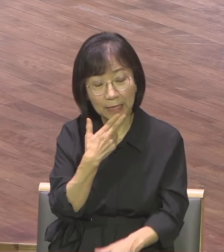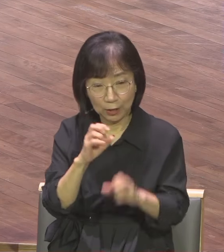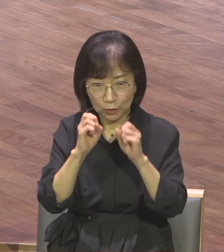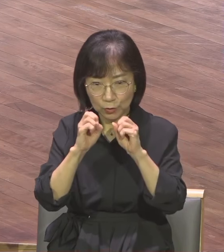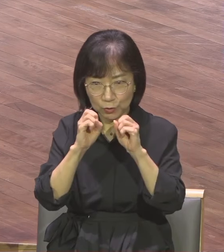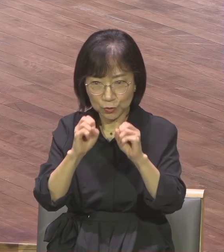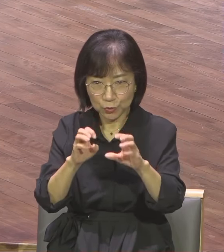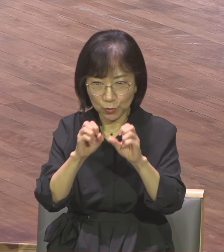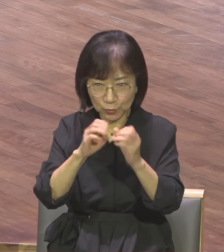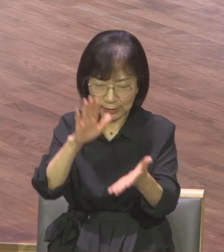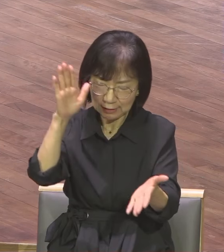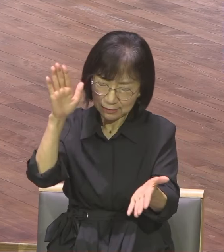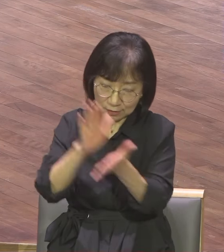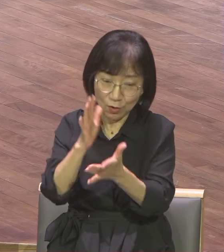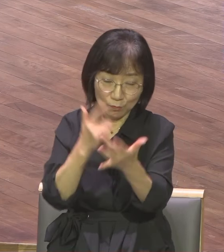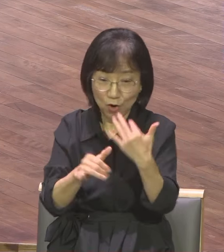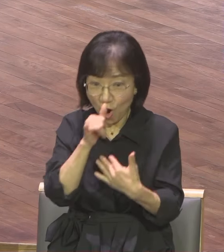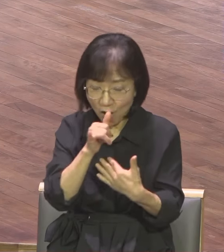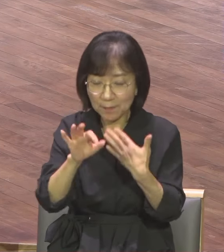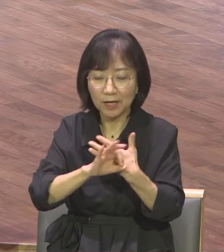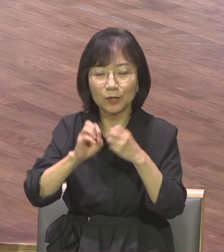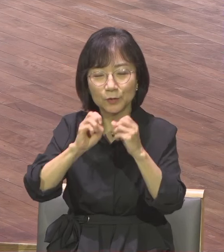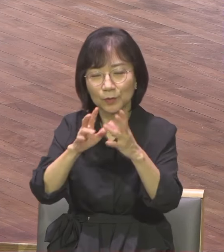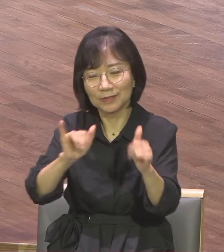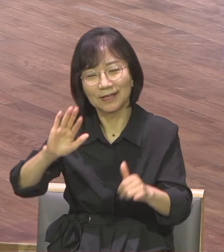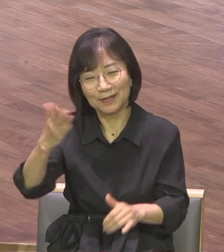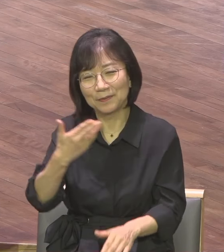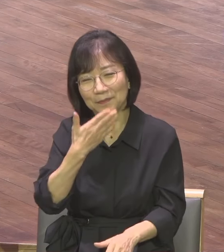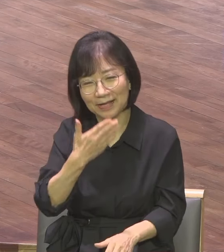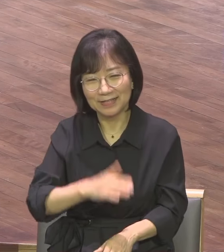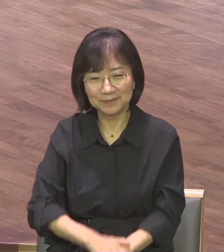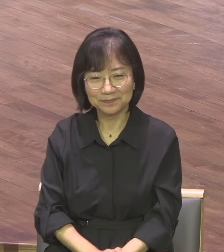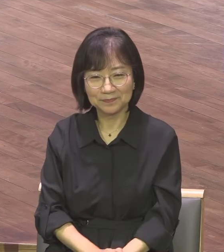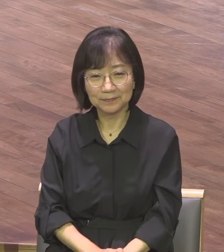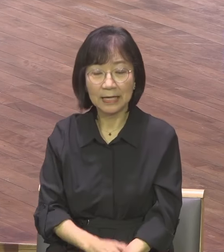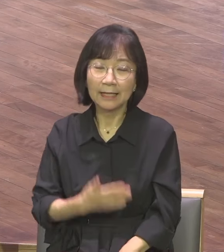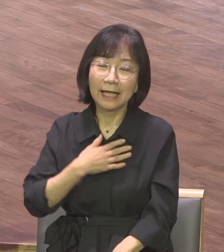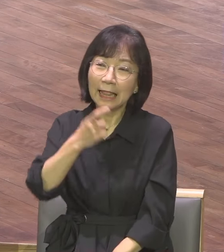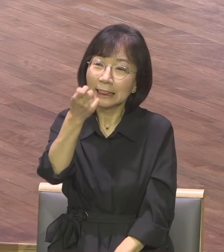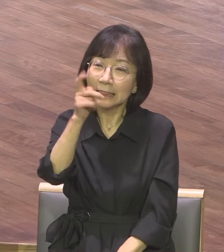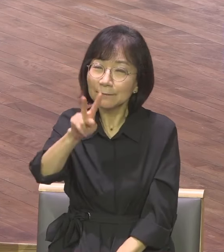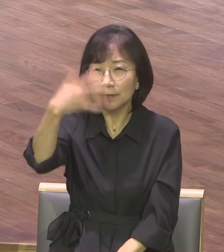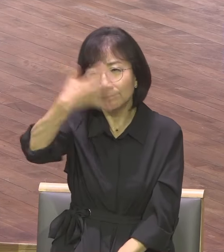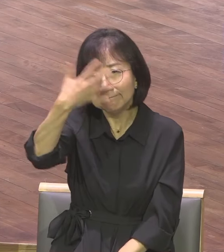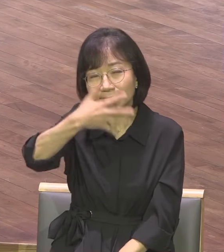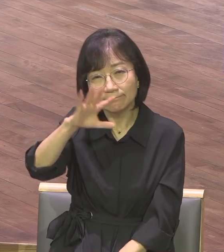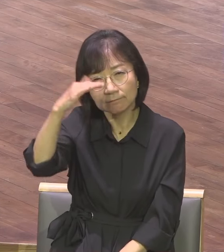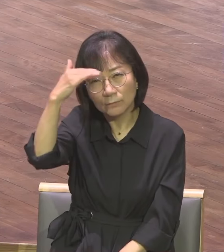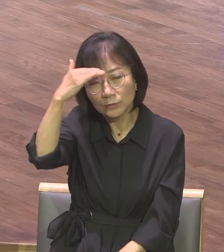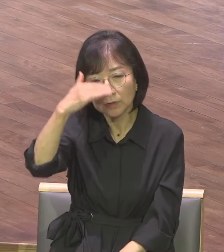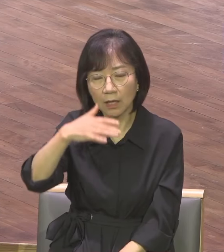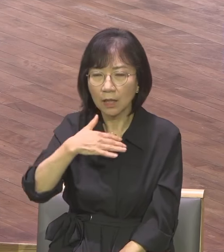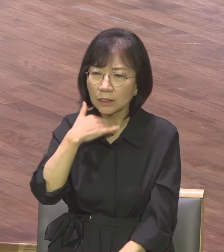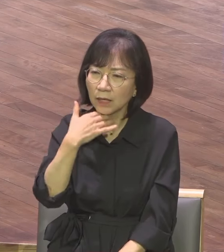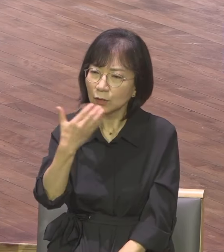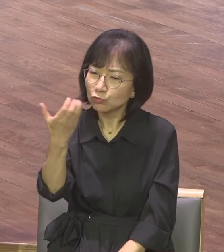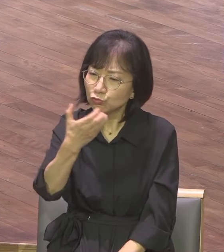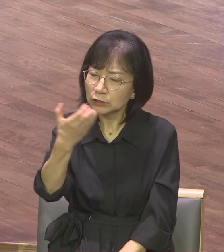제가 어떤 TV를 보니까 어떤 할아버지가 장수합니다 90살이 넘었어요 엄청 건가합니다 장수의